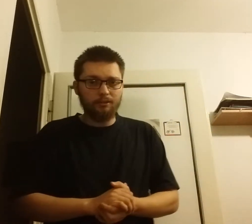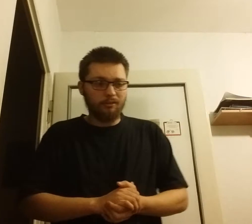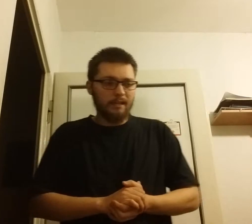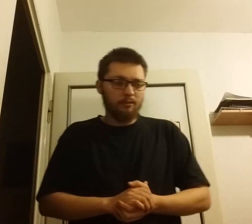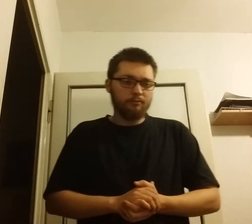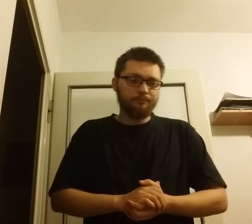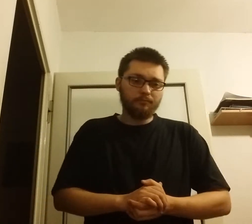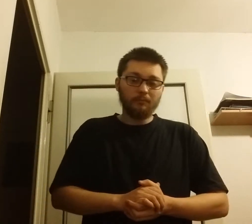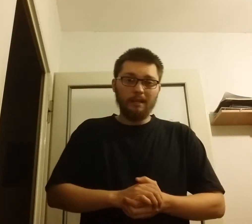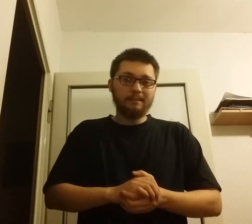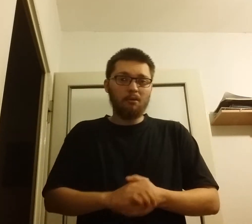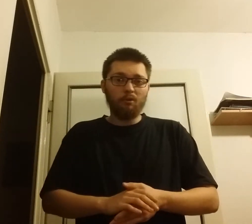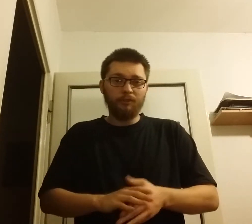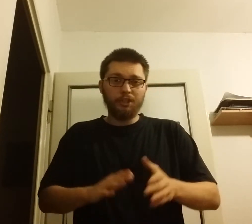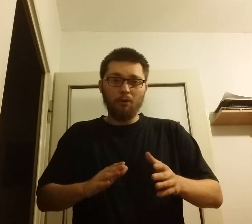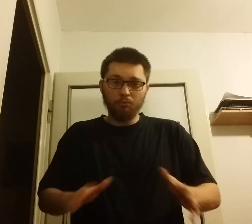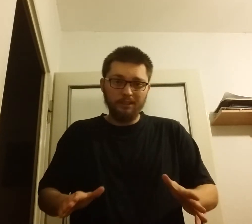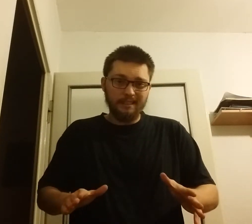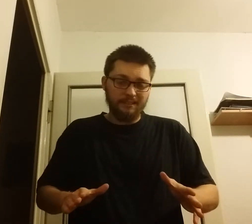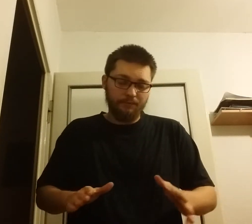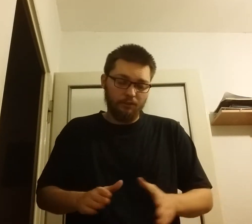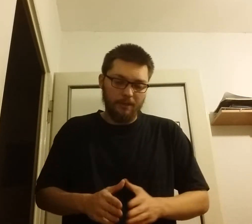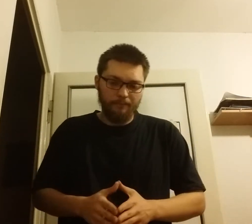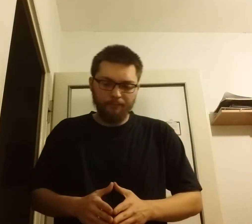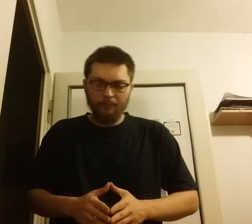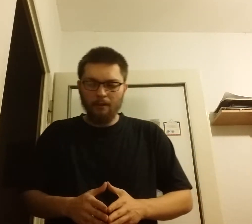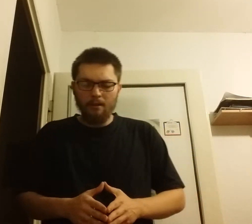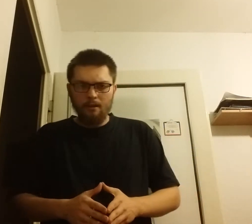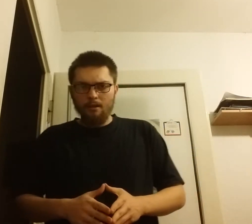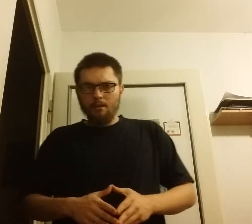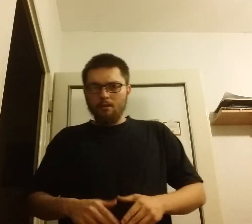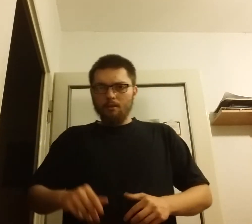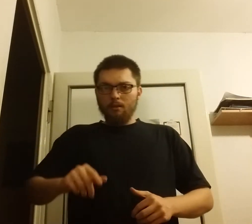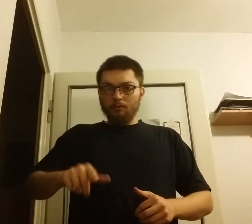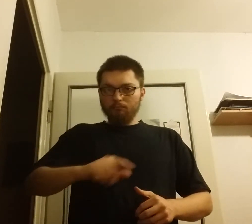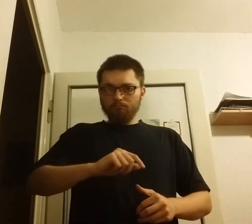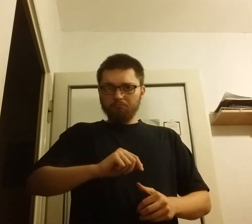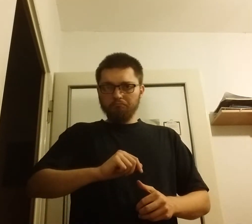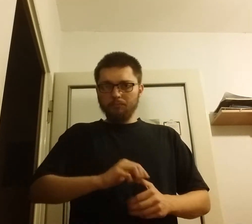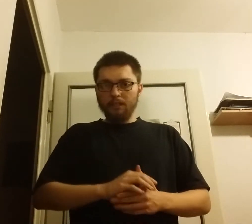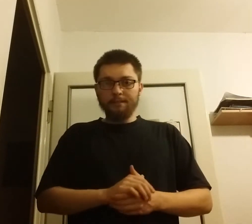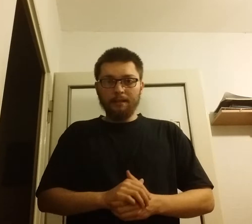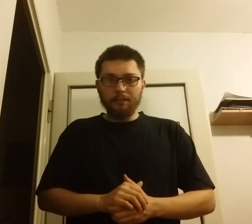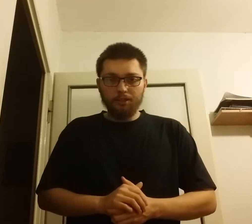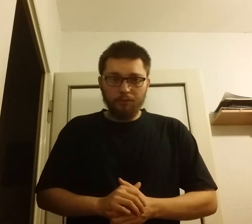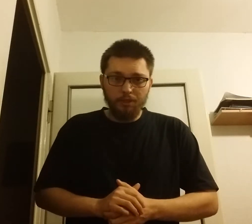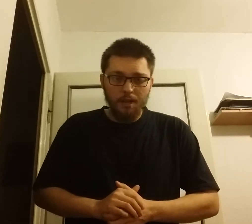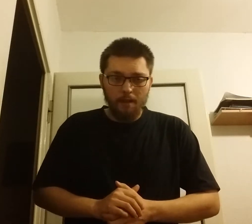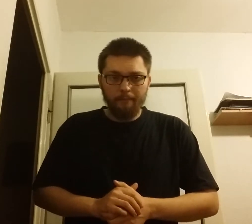zostaną całkowicie unicestwione. I tak też się dzieje.